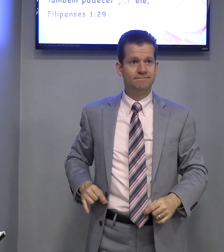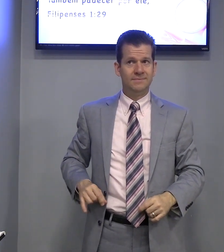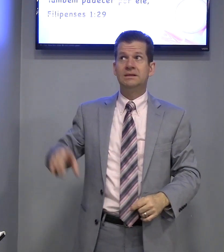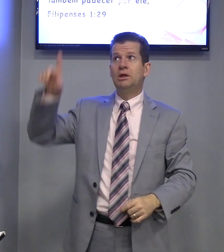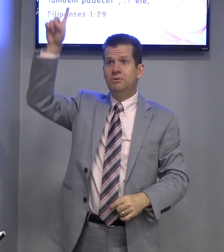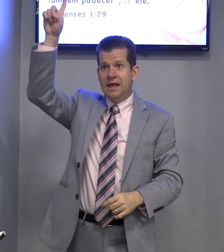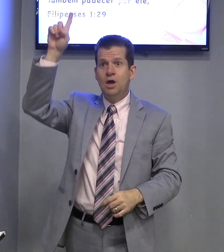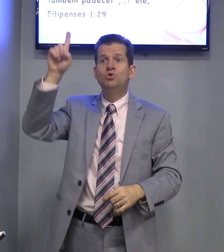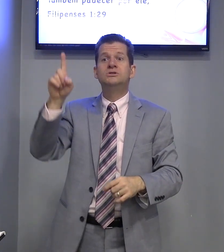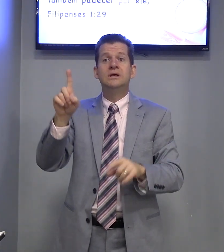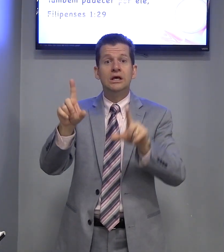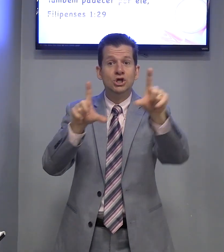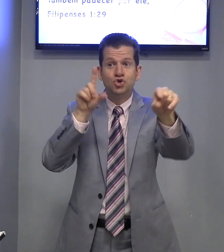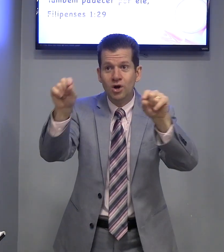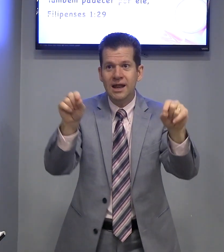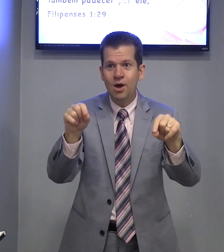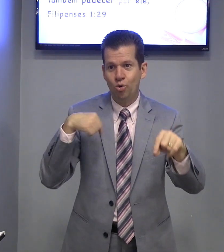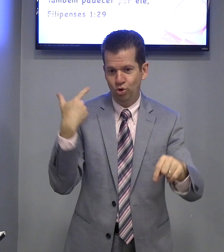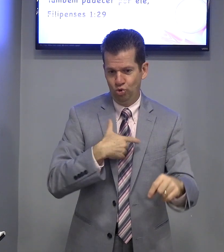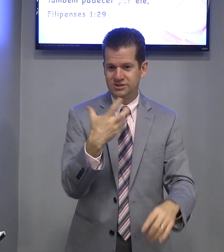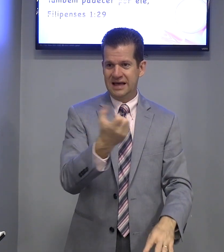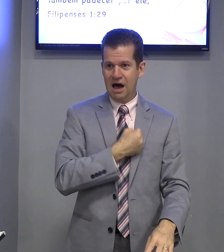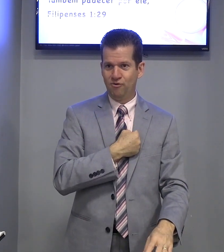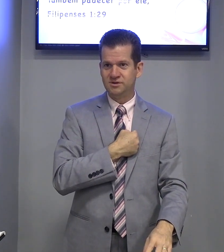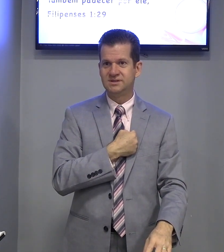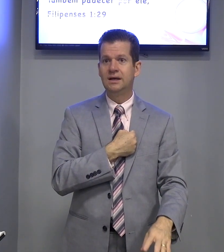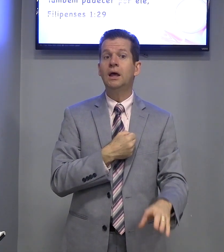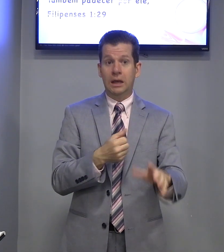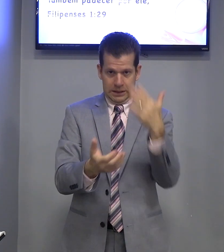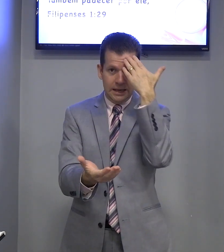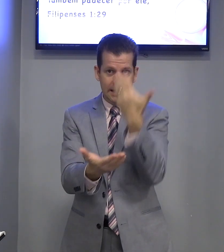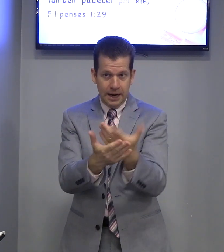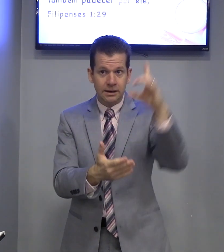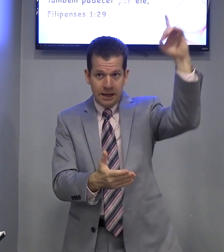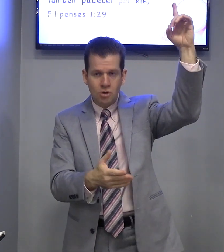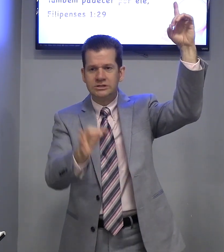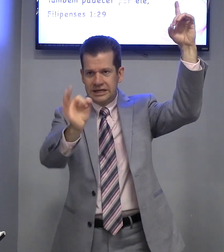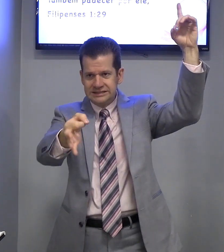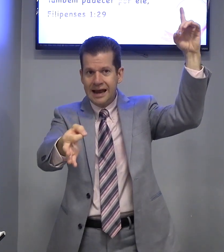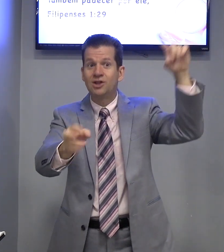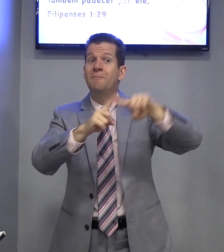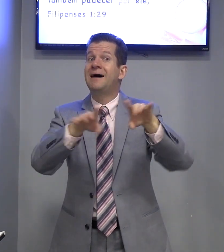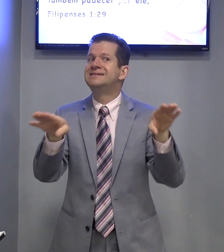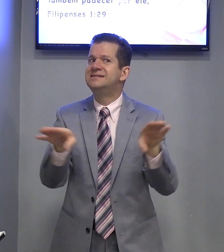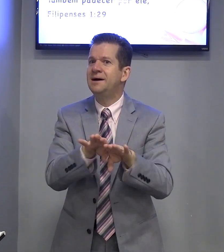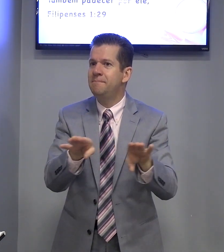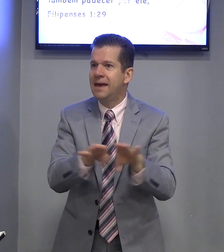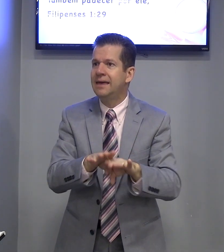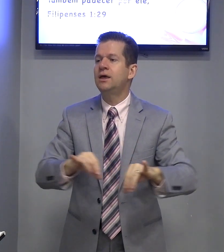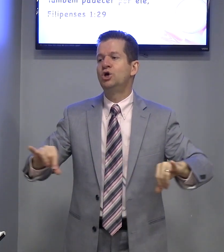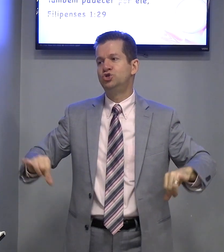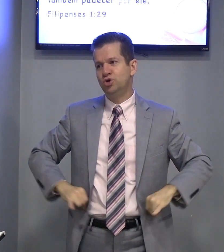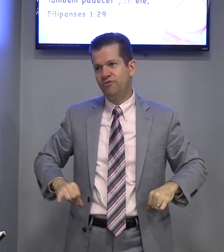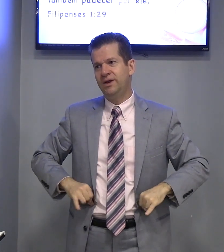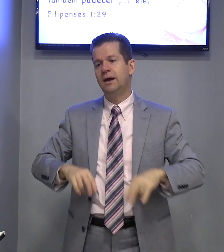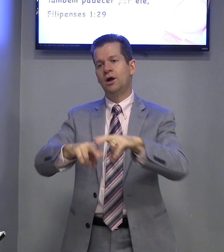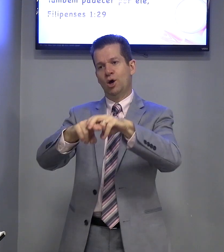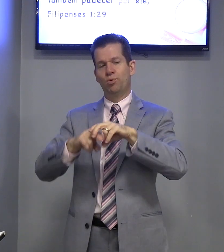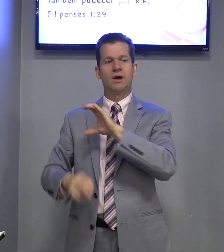Então, Deus escolheu os salvos. Crer em Deus, está certo. Mas, também, sofrer por